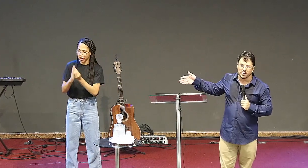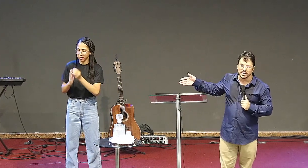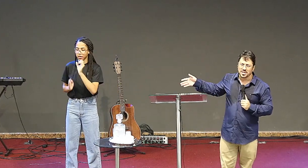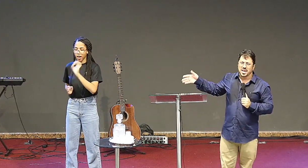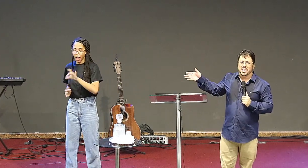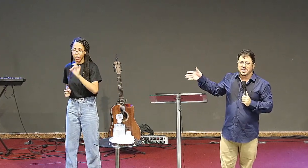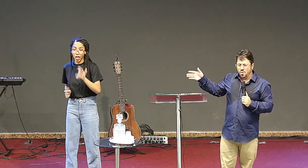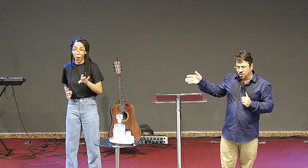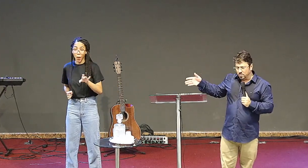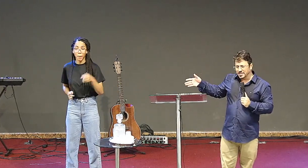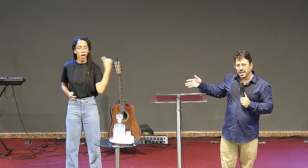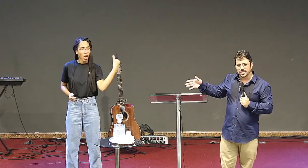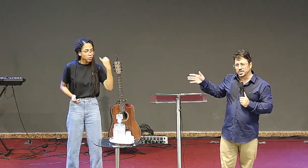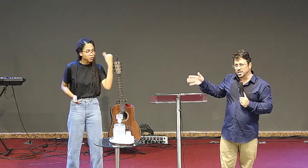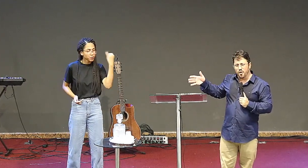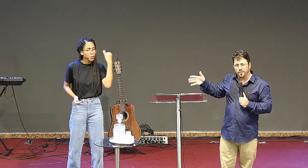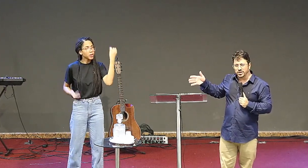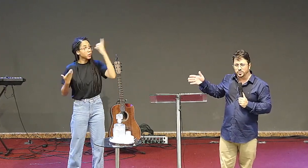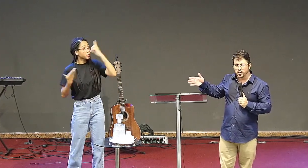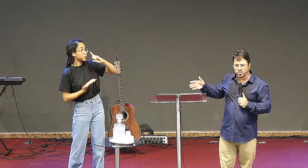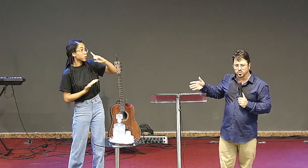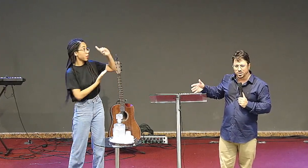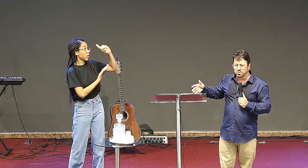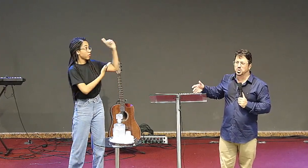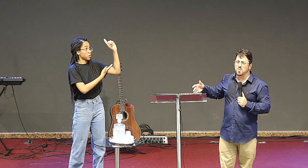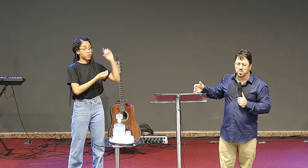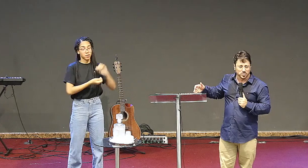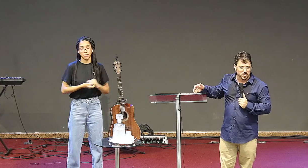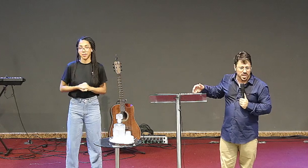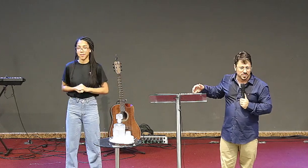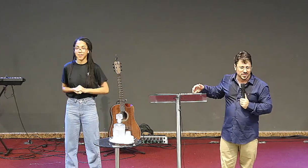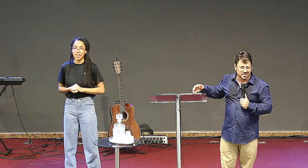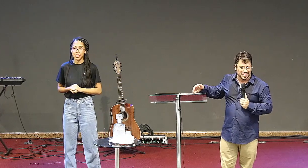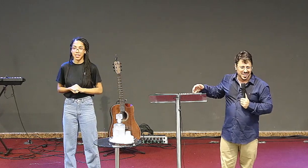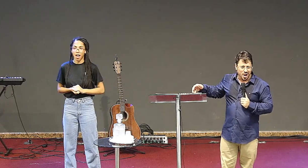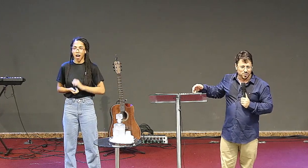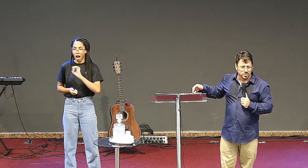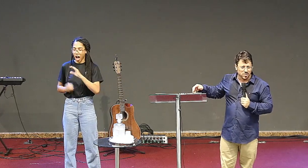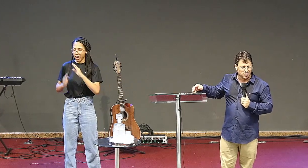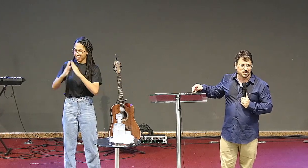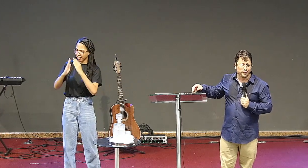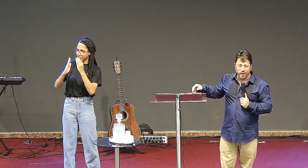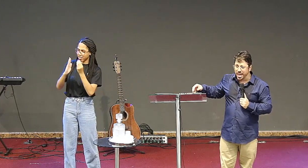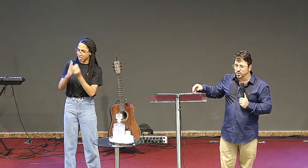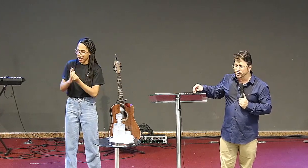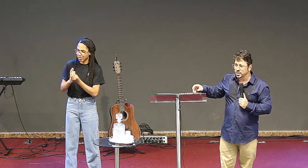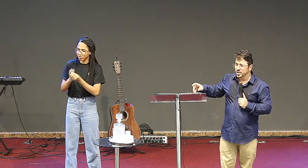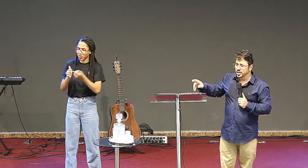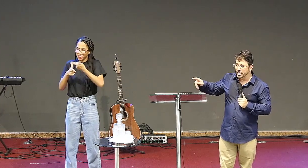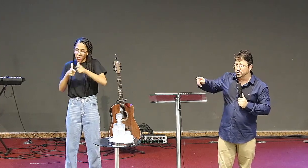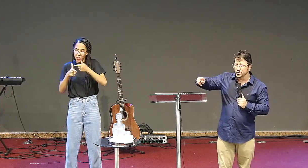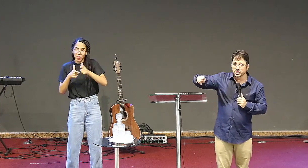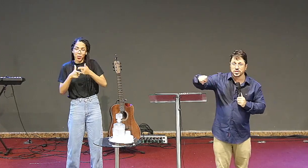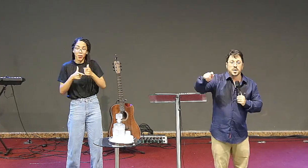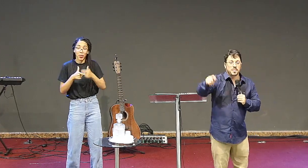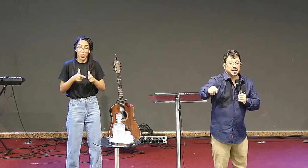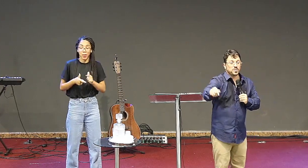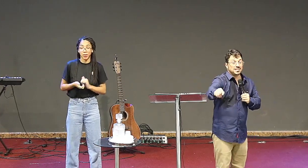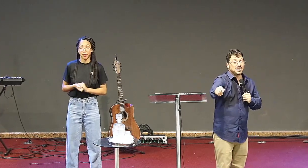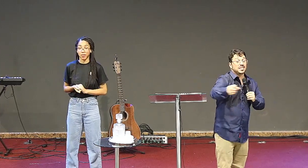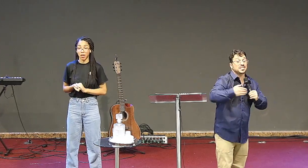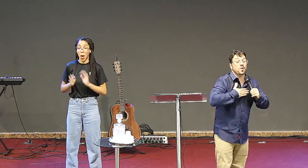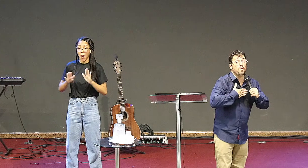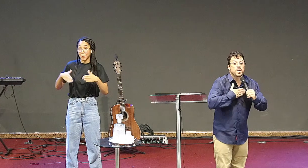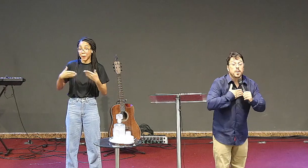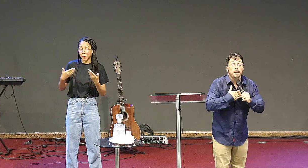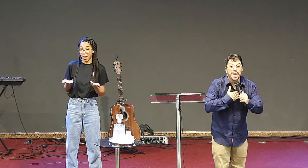problemas, e algumas delas, vocês vão ver nos próximos domingo, tinham muitos problemas, alguns problemas bem feios, e Jesus diz, mesmo